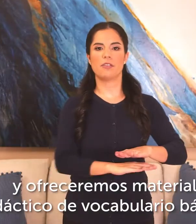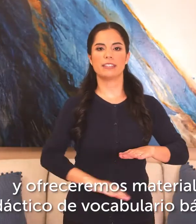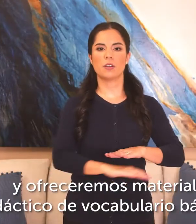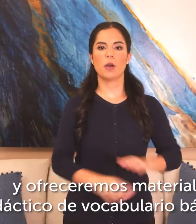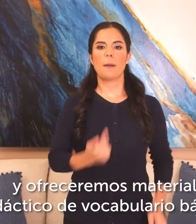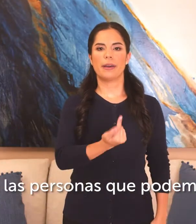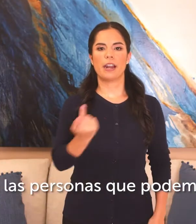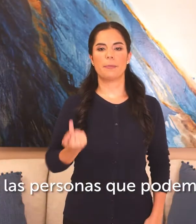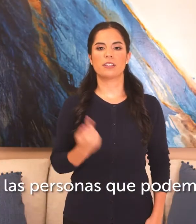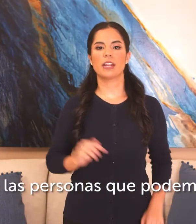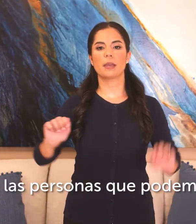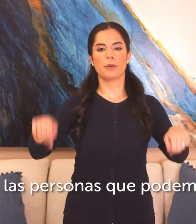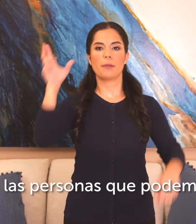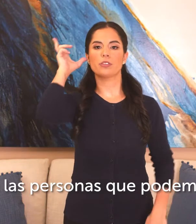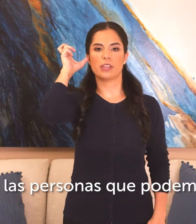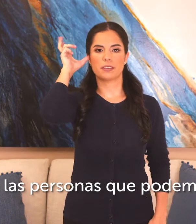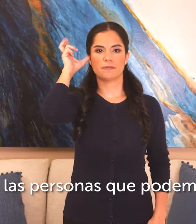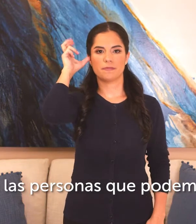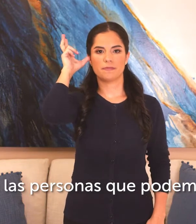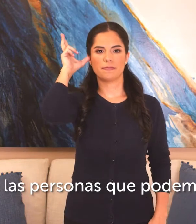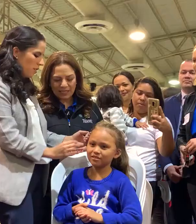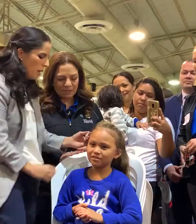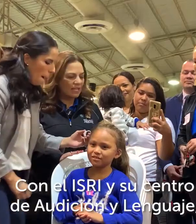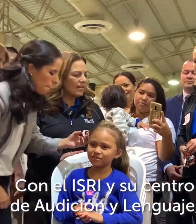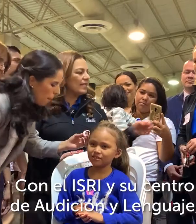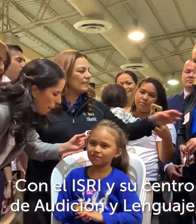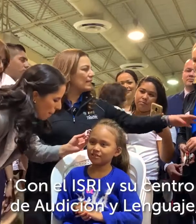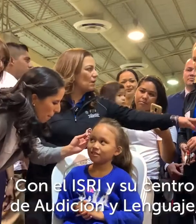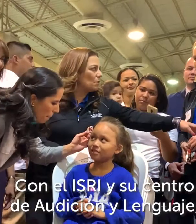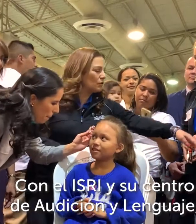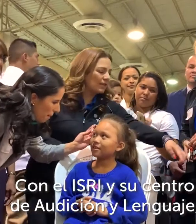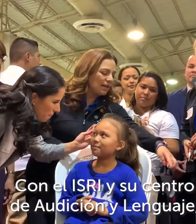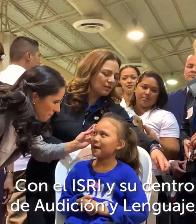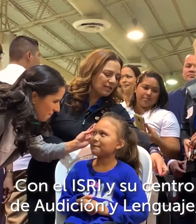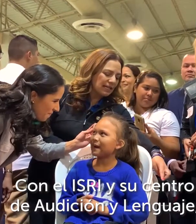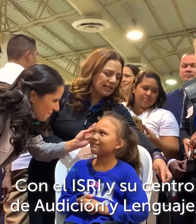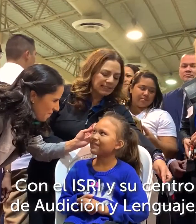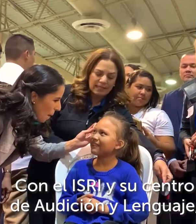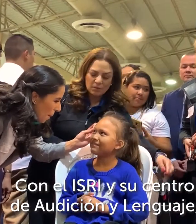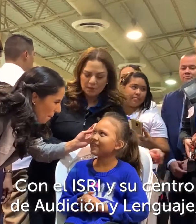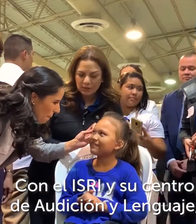básico para las personas que podemos oír con el ISRI y su centro de audición y lenguaje